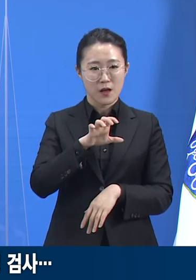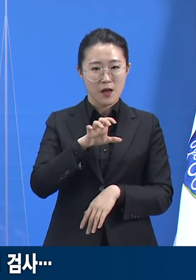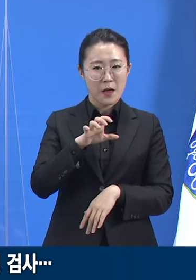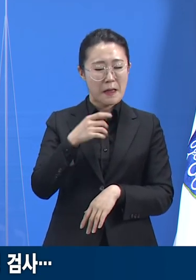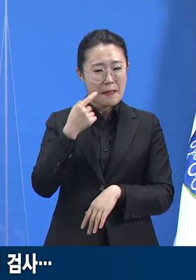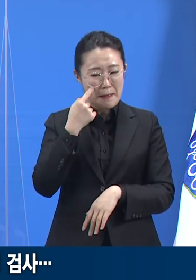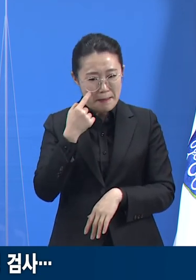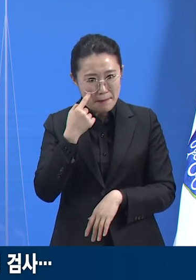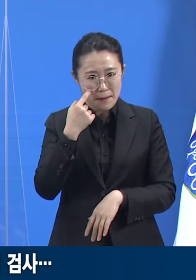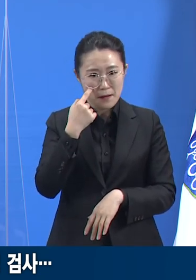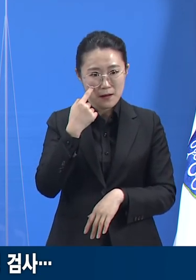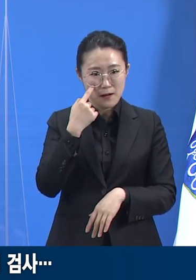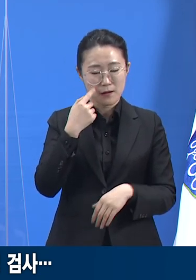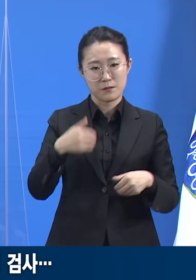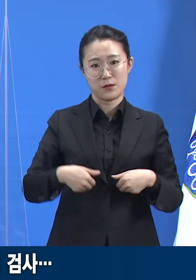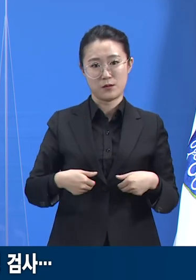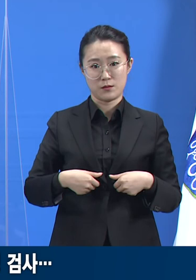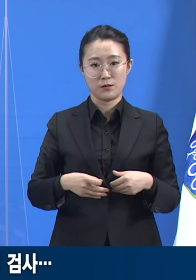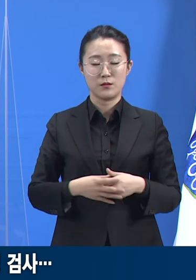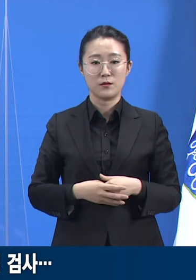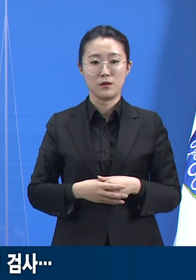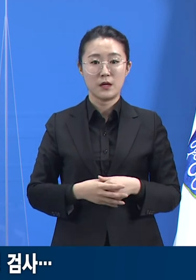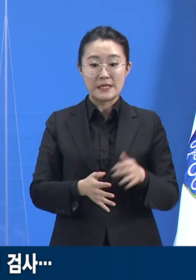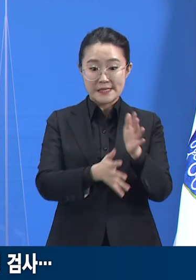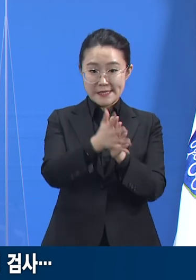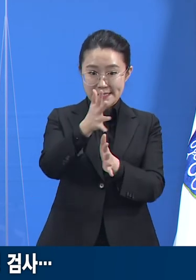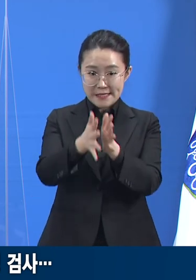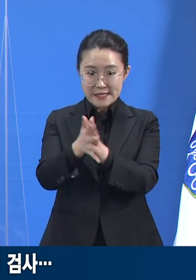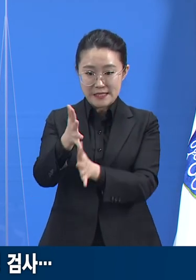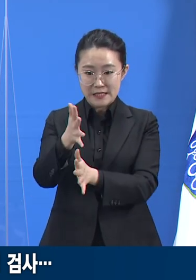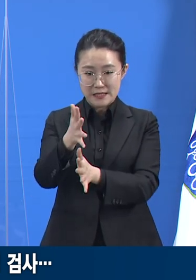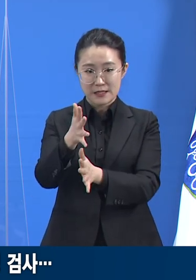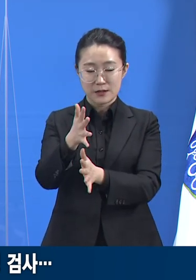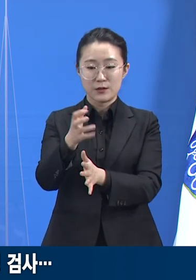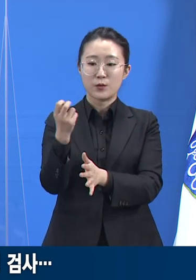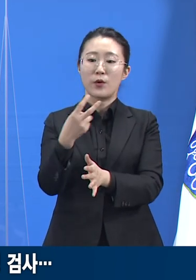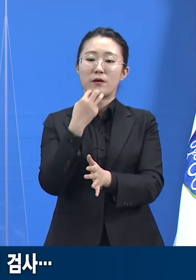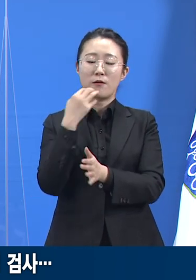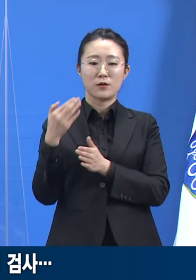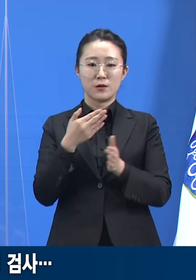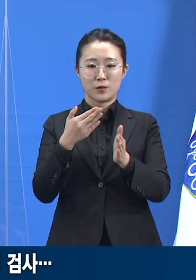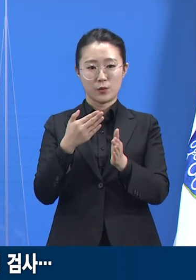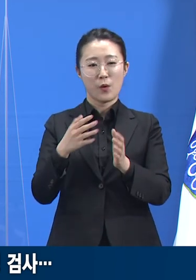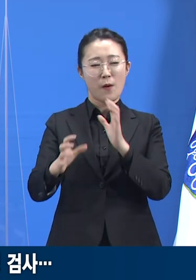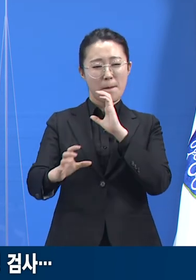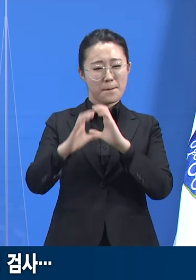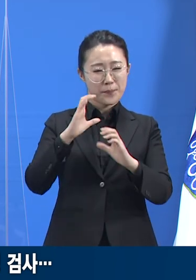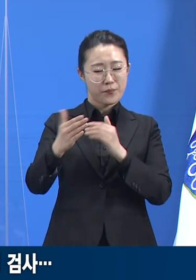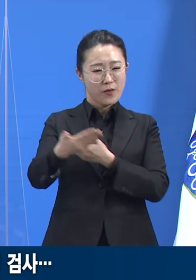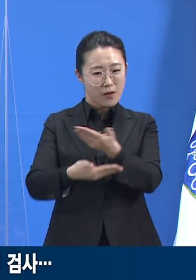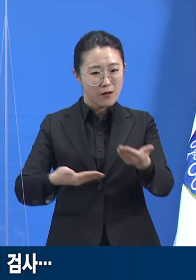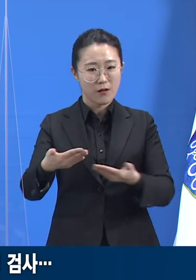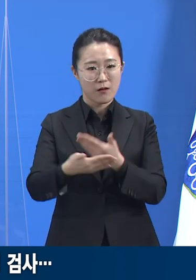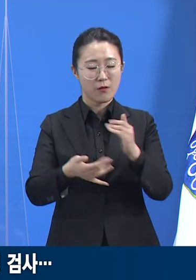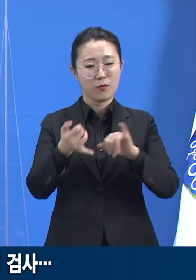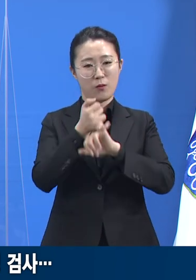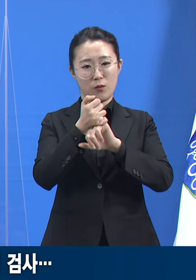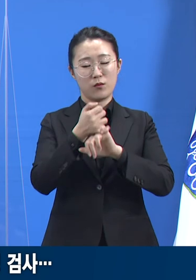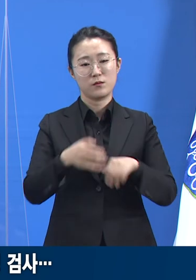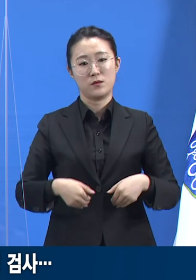아래로는 시군과의 원활한 소통도 이 프로그램의 성패를 좌우할 중요한 요소입니다.